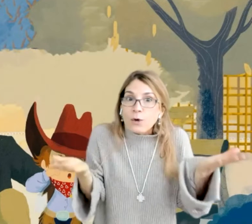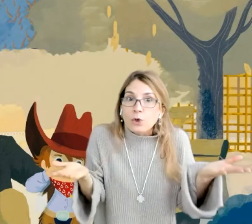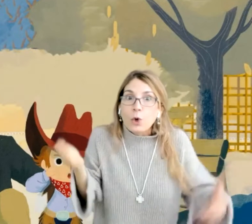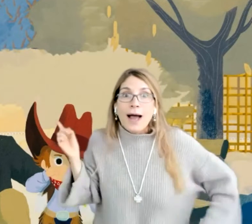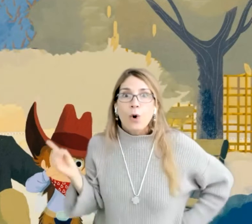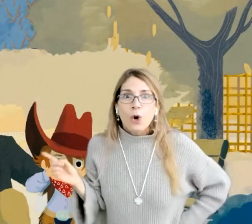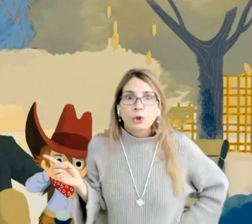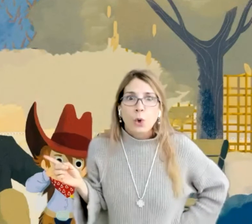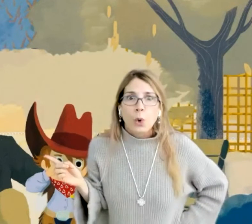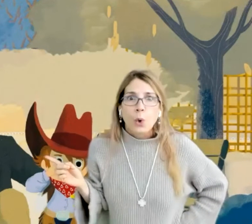recordó a Otto?